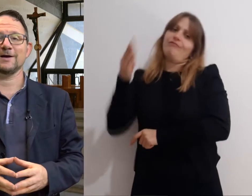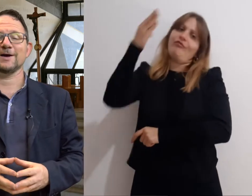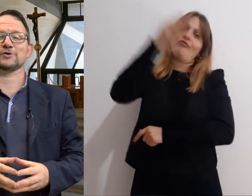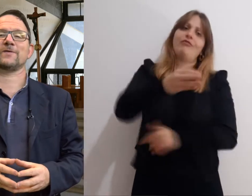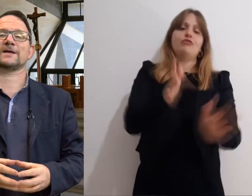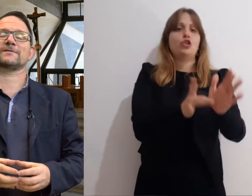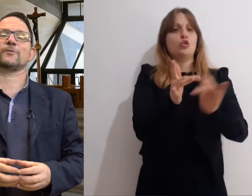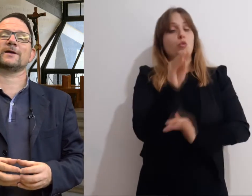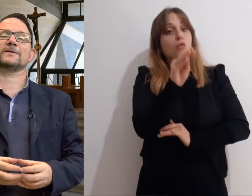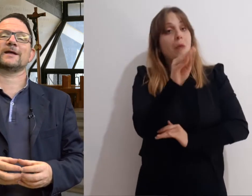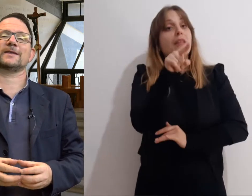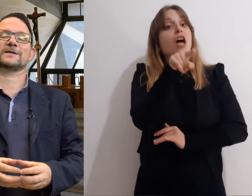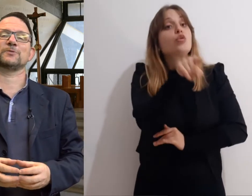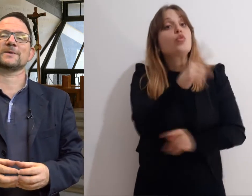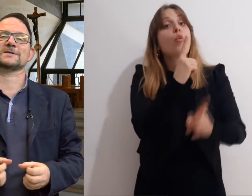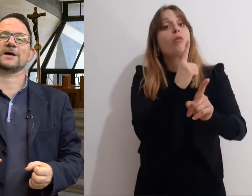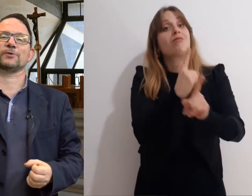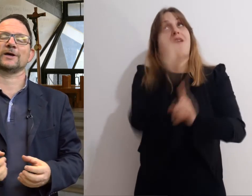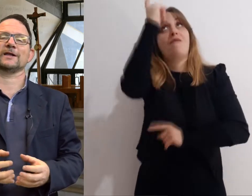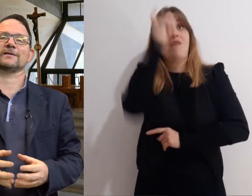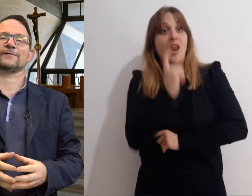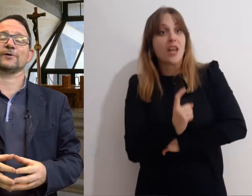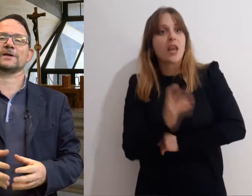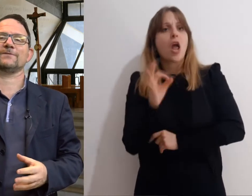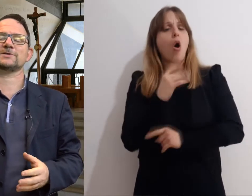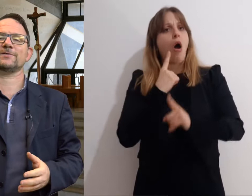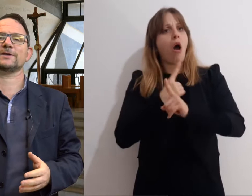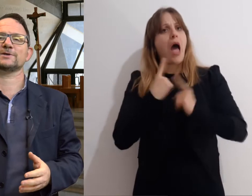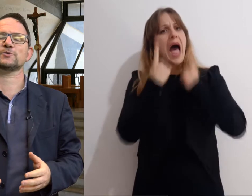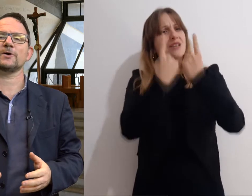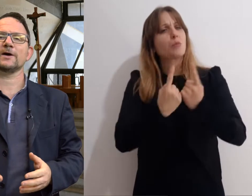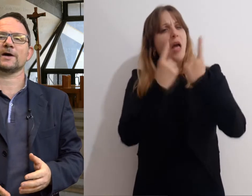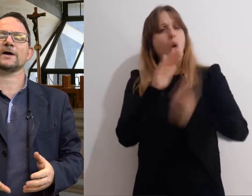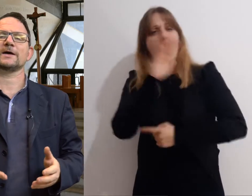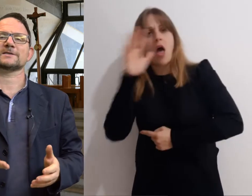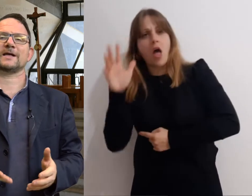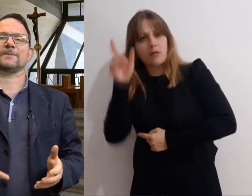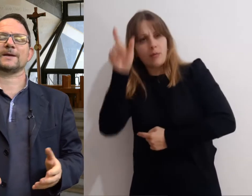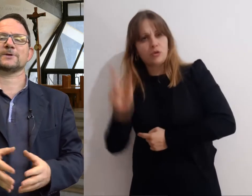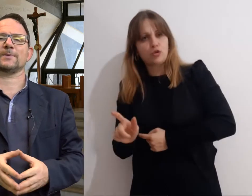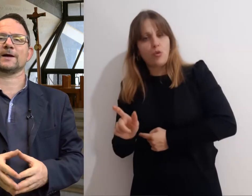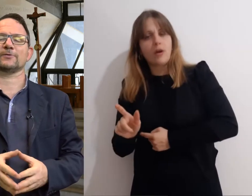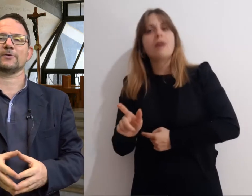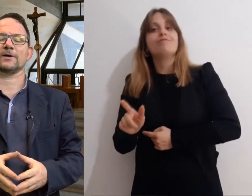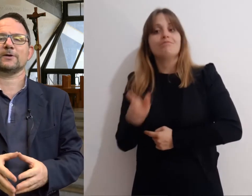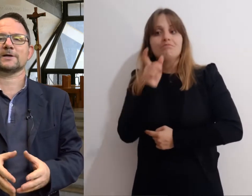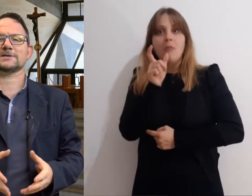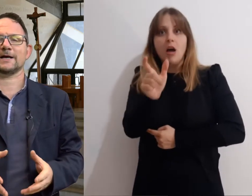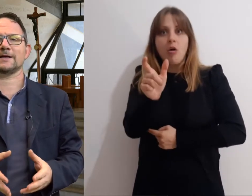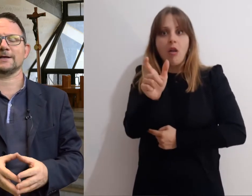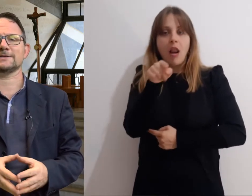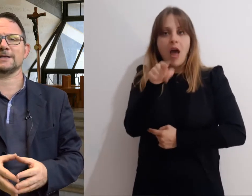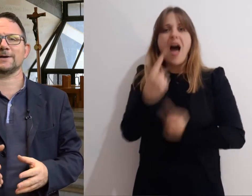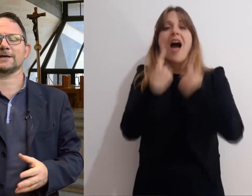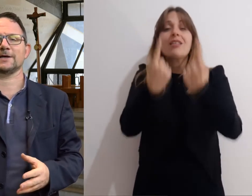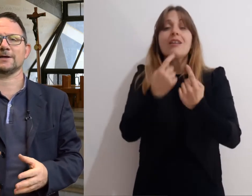Giovanni? Giovanni aveva l'attesa di un Messia potente, forte E invece vede Gesù che sta in mezzo ai peccatori E allora si